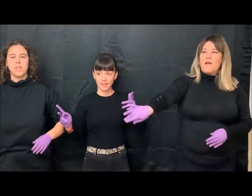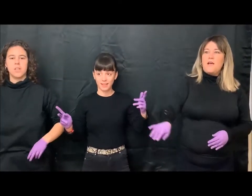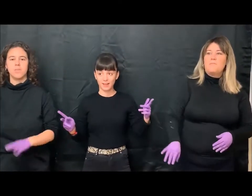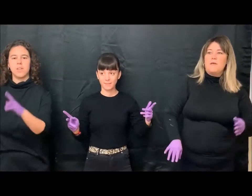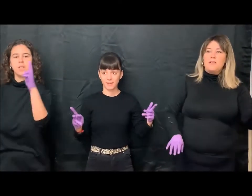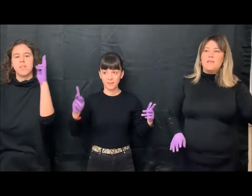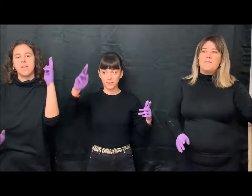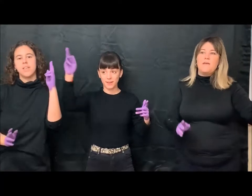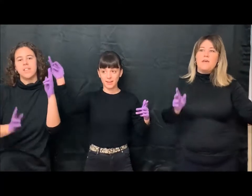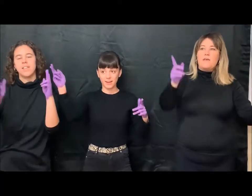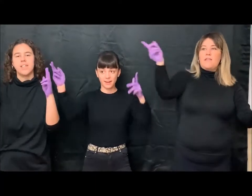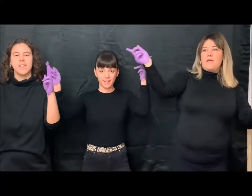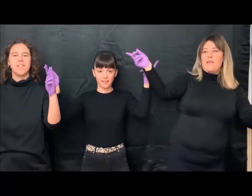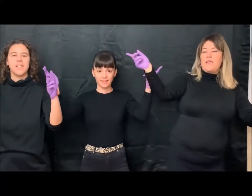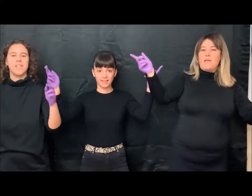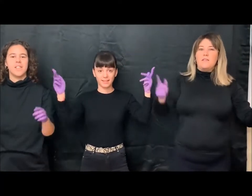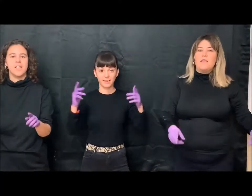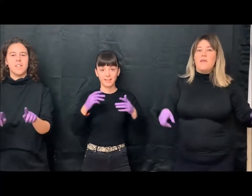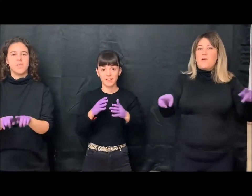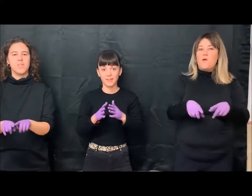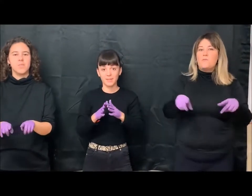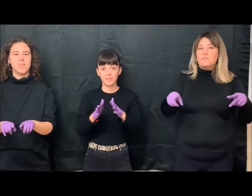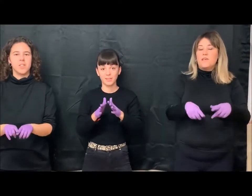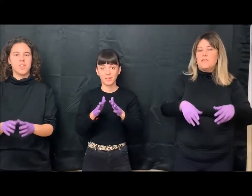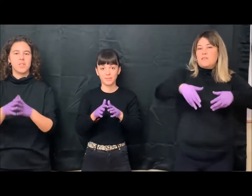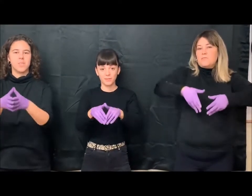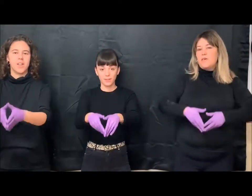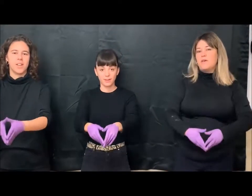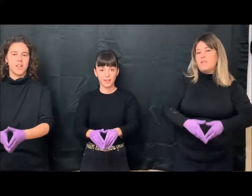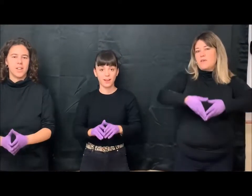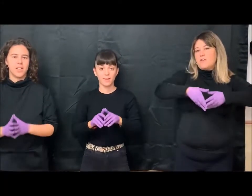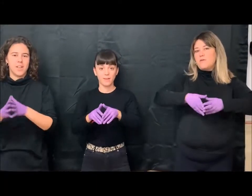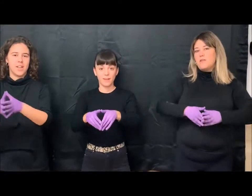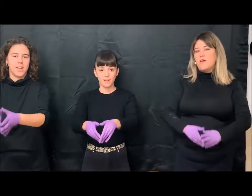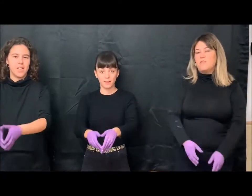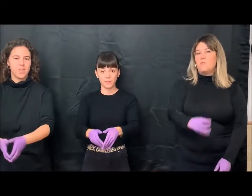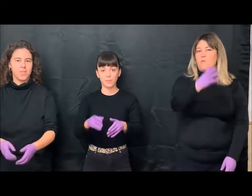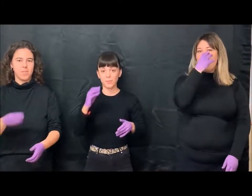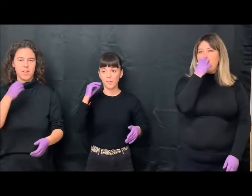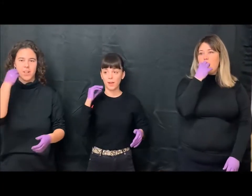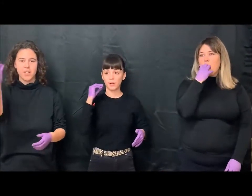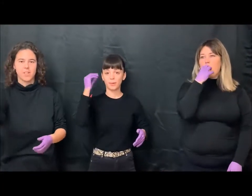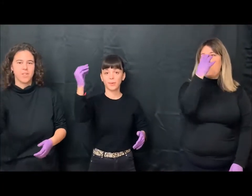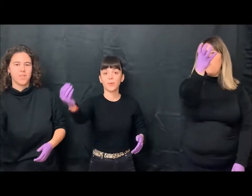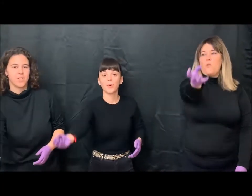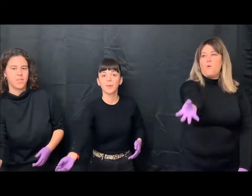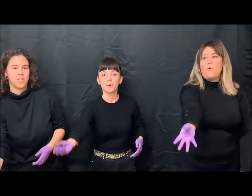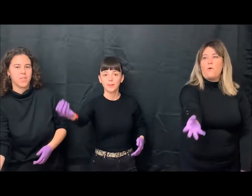entrar me liberé, como se despliega la vela de un barco